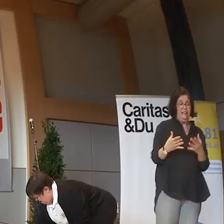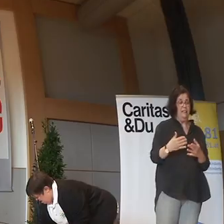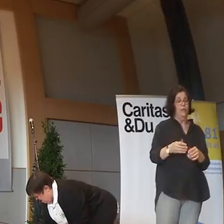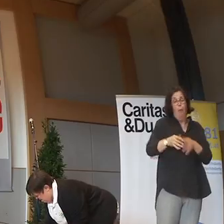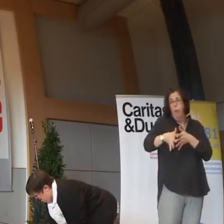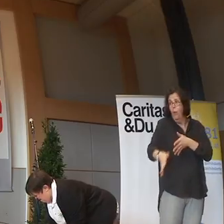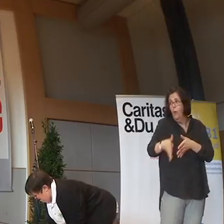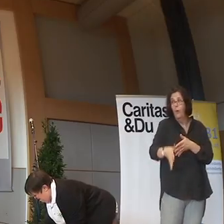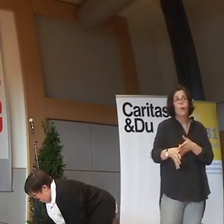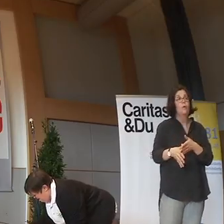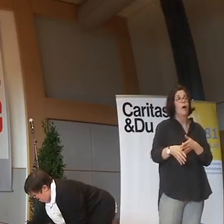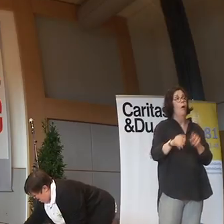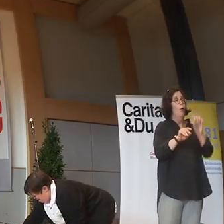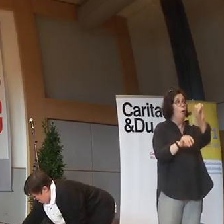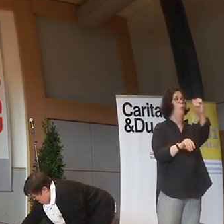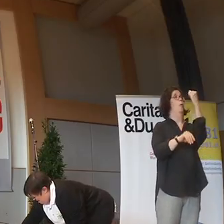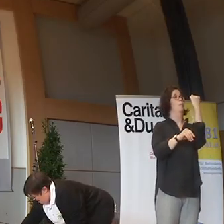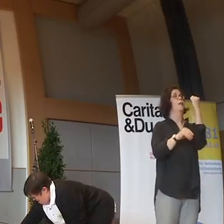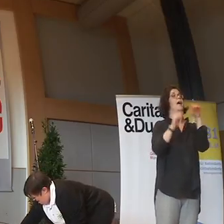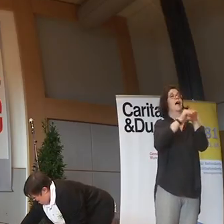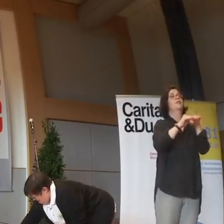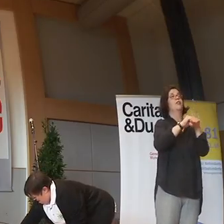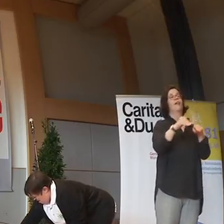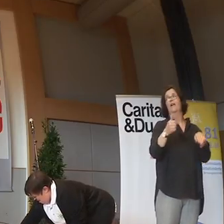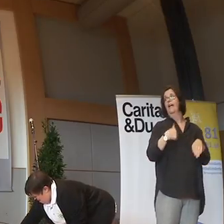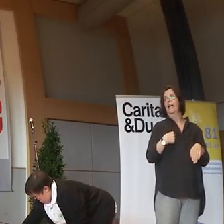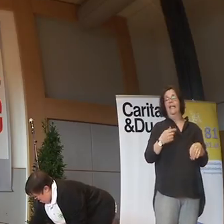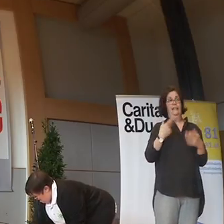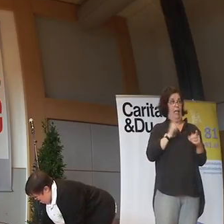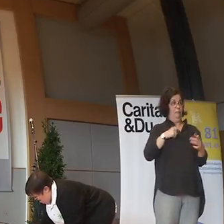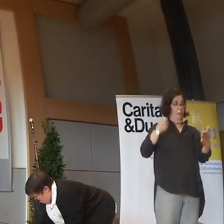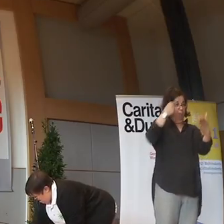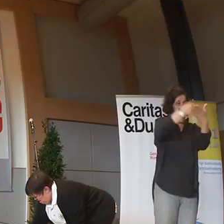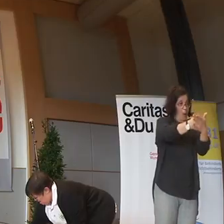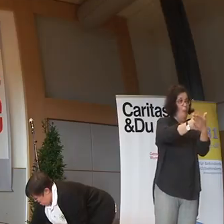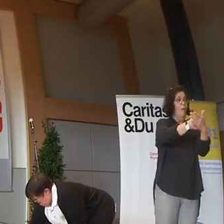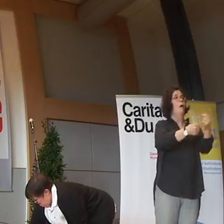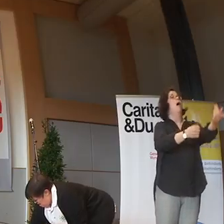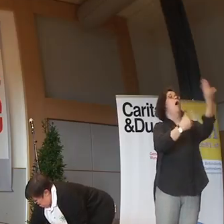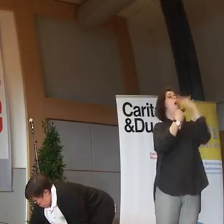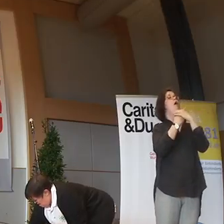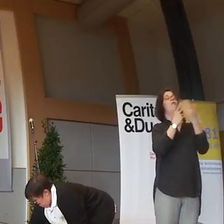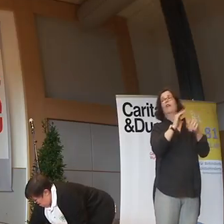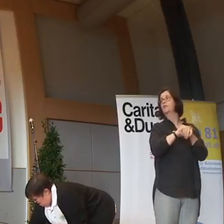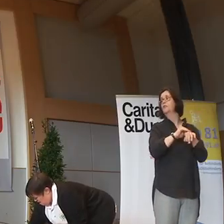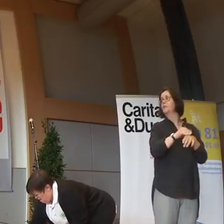Und die entschuldigen sich bei mir. Weil ich einer rauf gefahren bin. Wie geil ist das, oder?